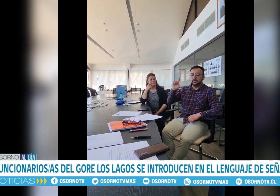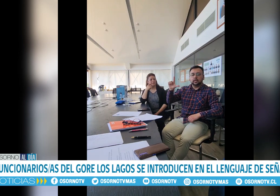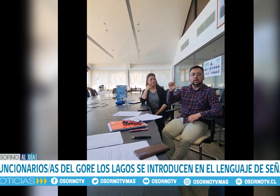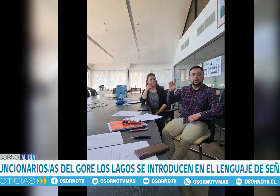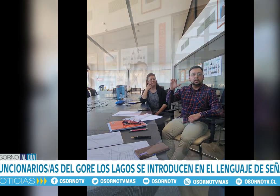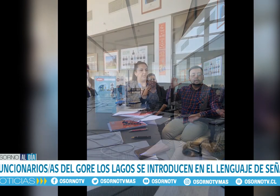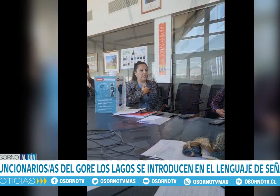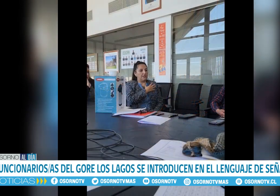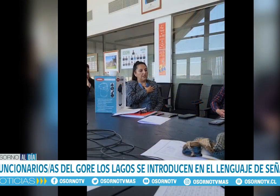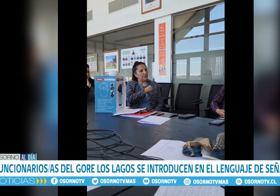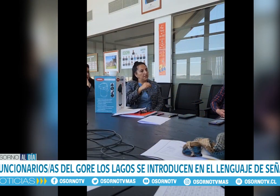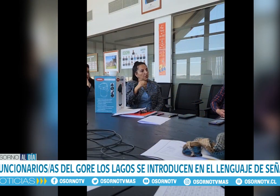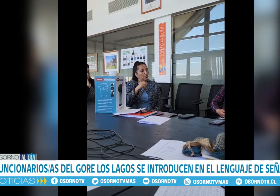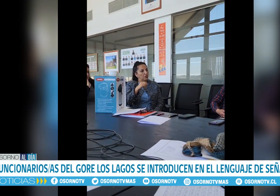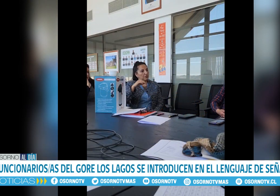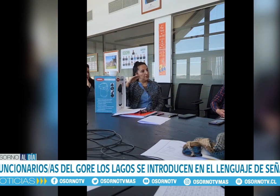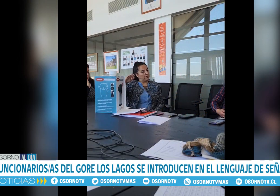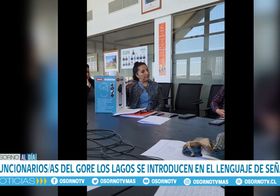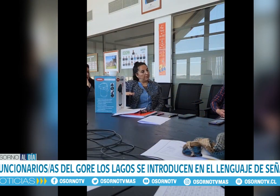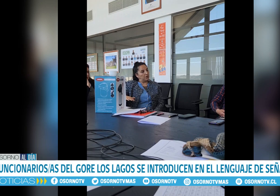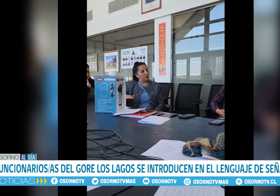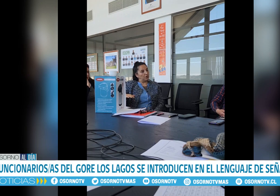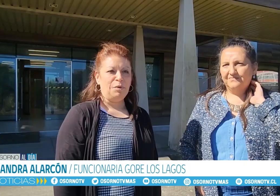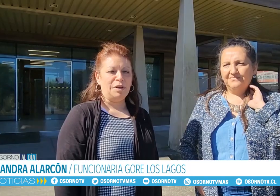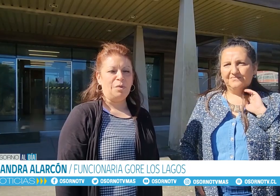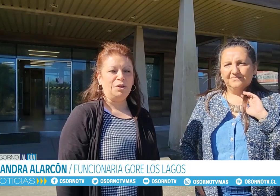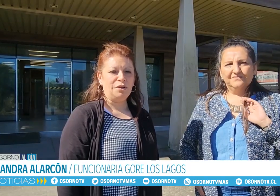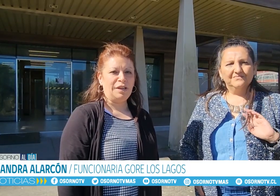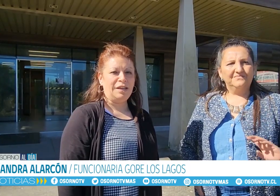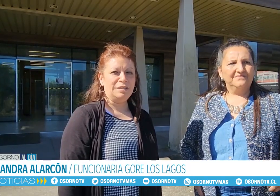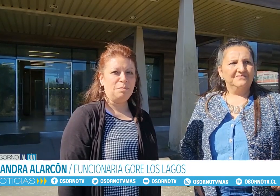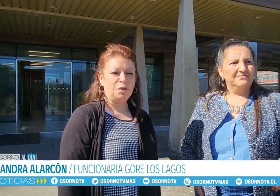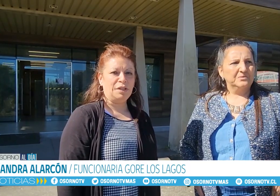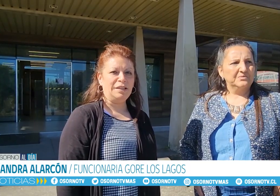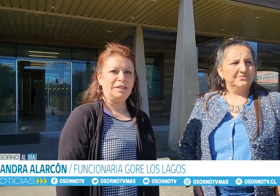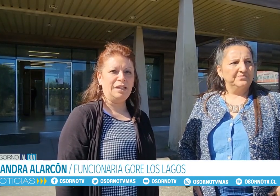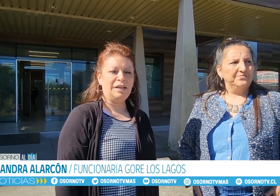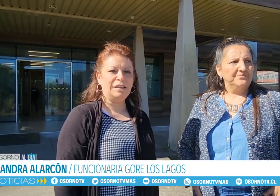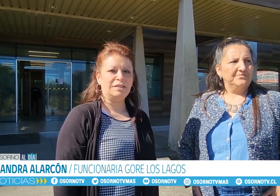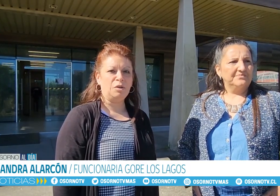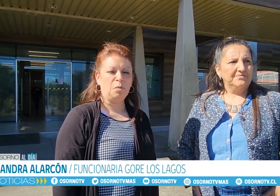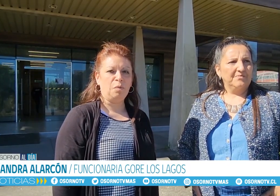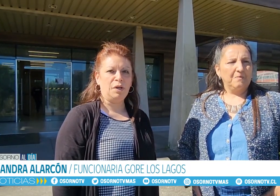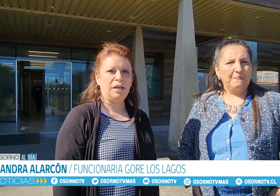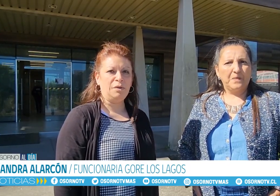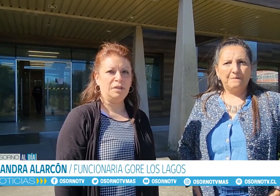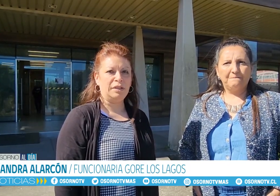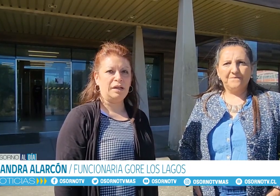estimaron que no solo les ayuda lo laboral, sino también el humano. Porque encuentro que es importante que se incorpore en nuestro